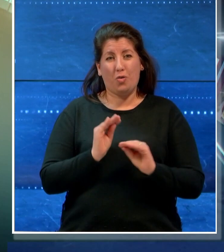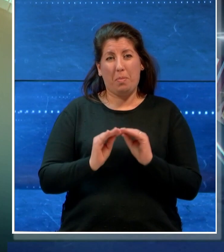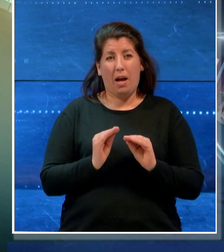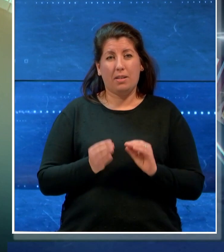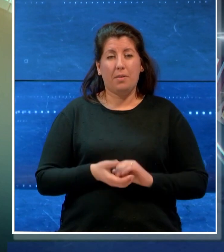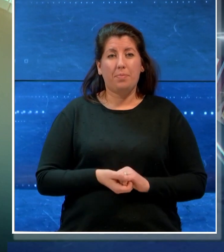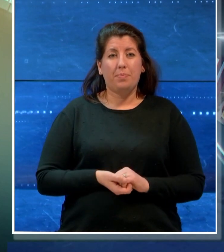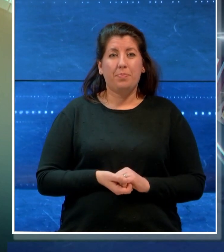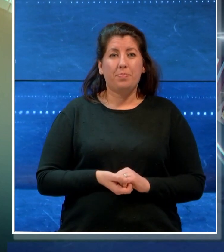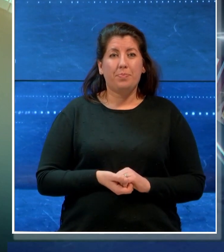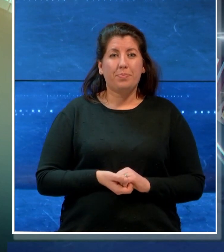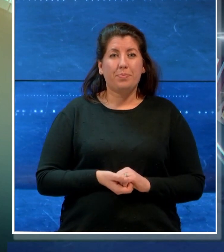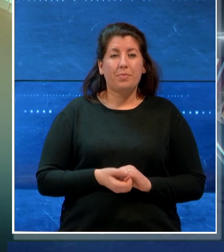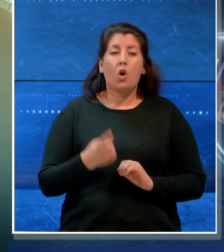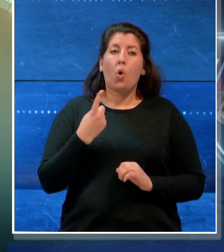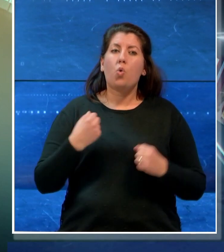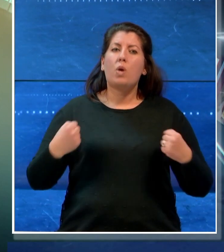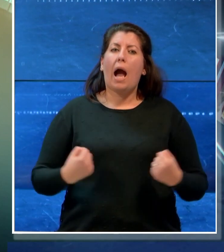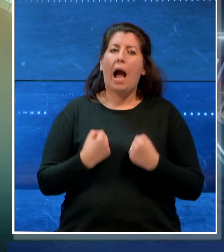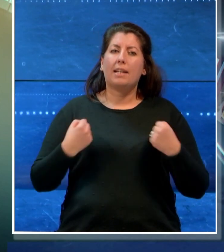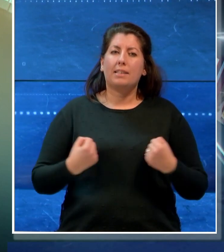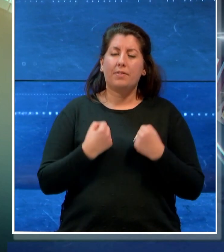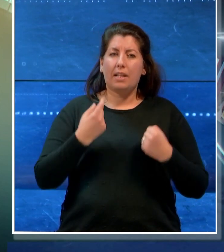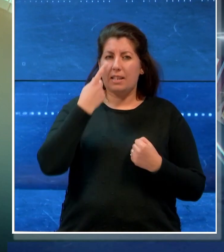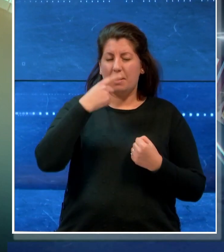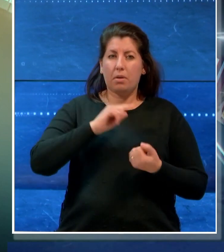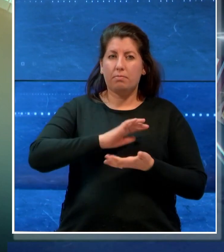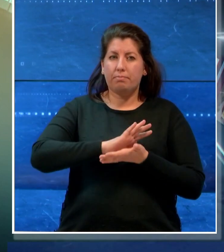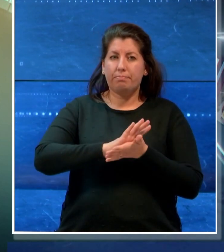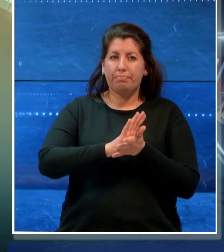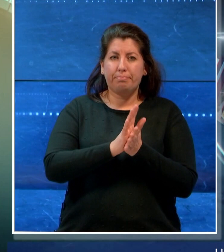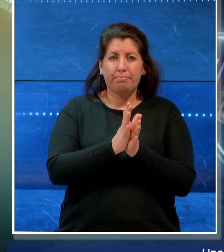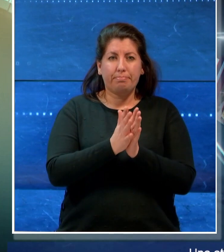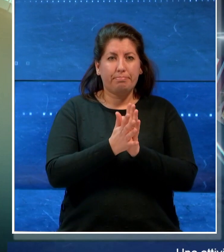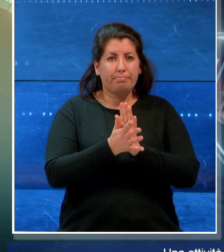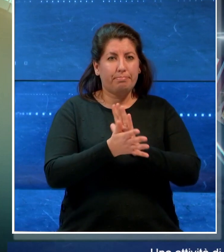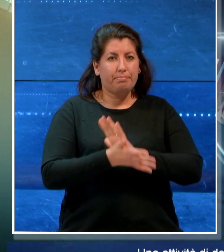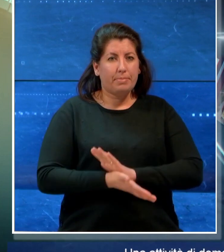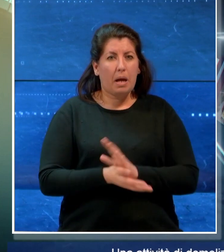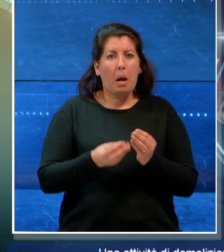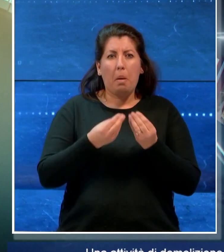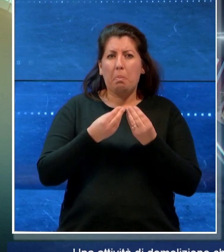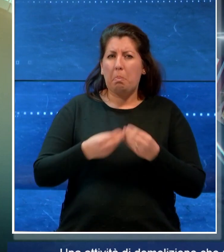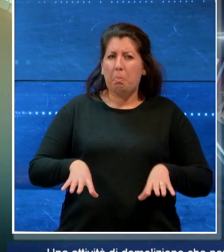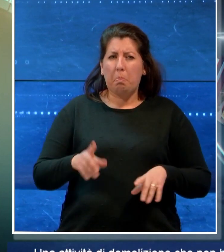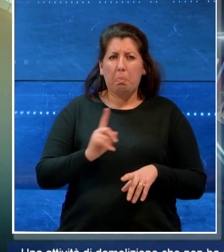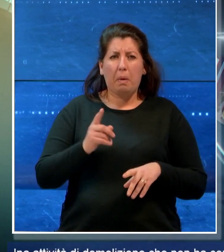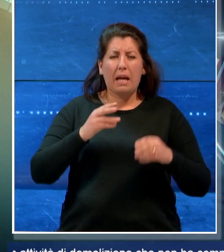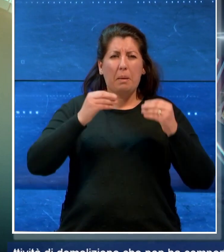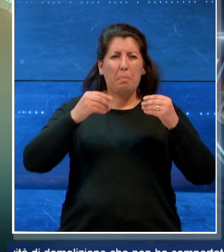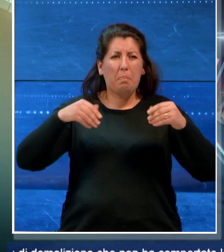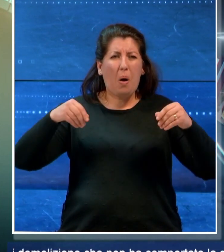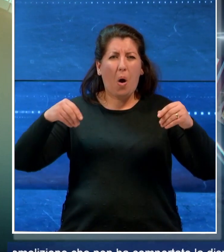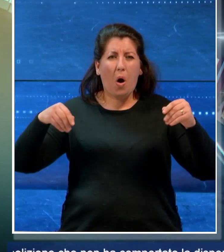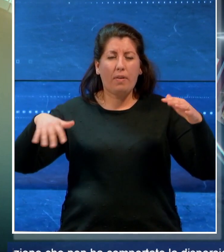Una attività di demolizione che non ha comportato la dispersione di polveri nell